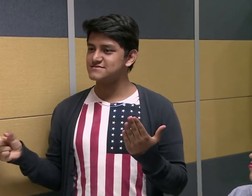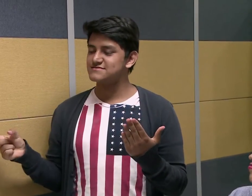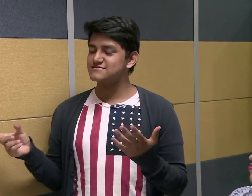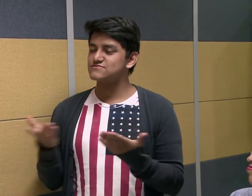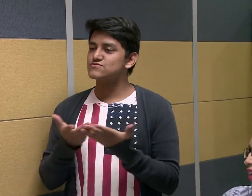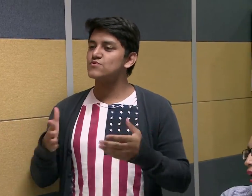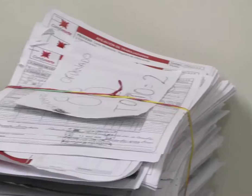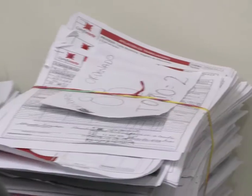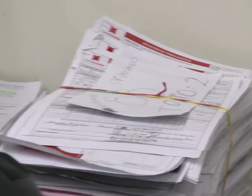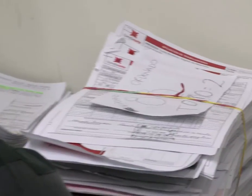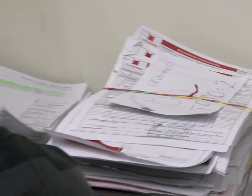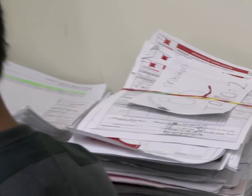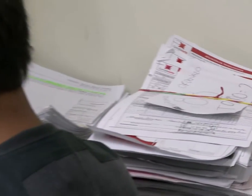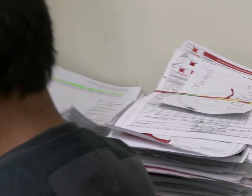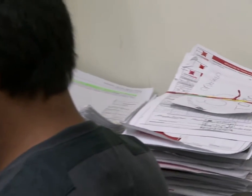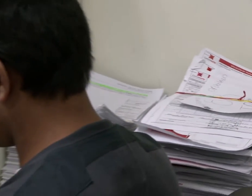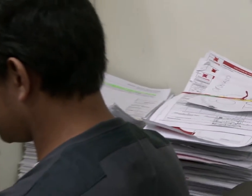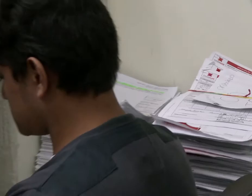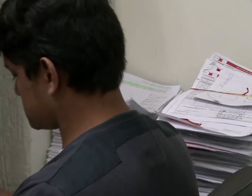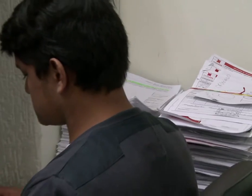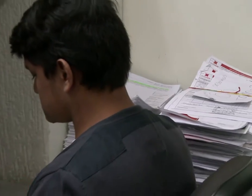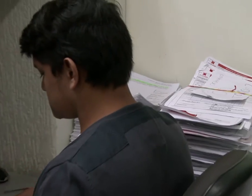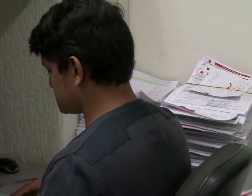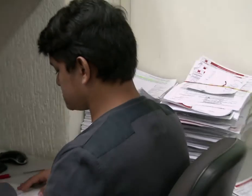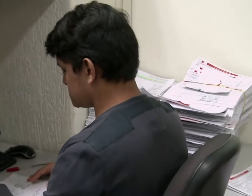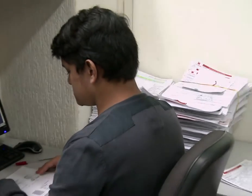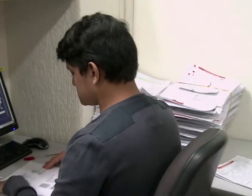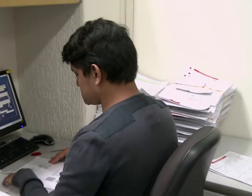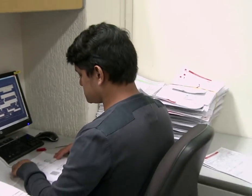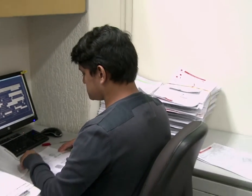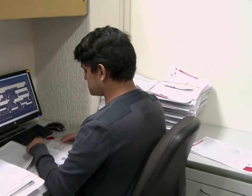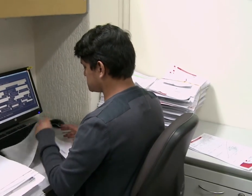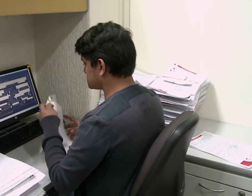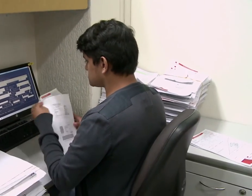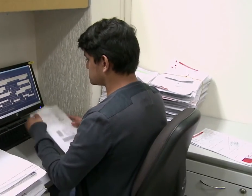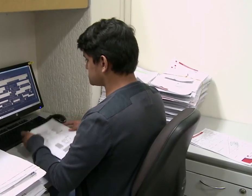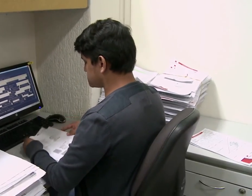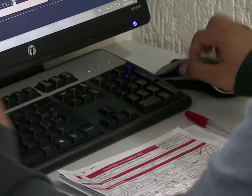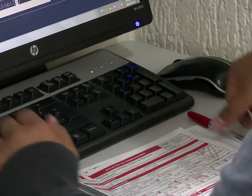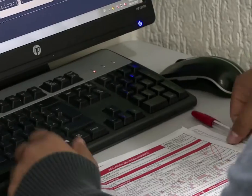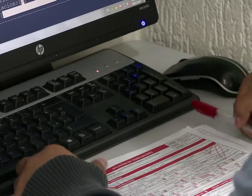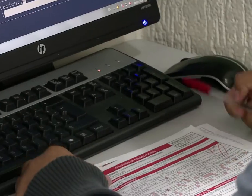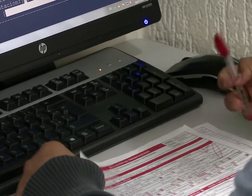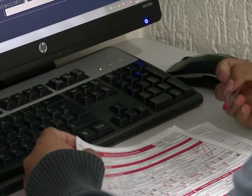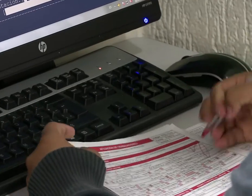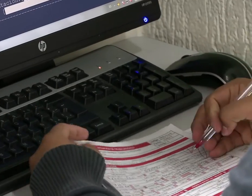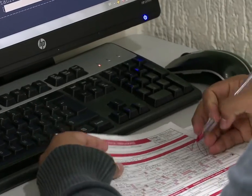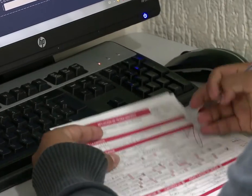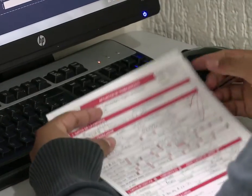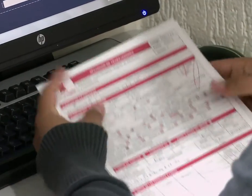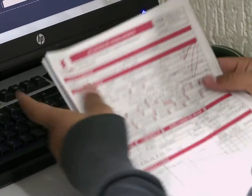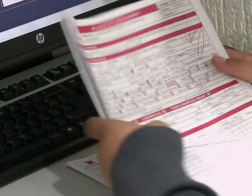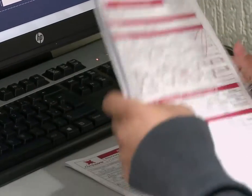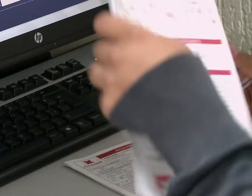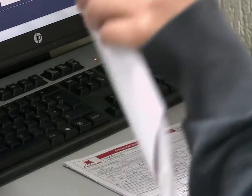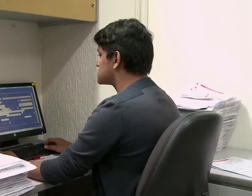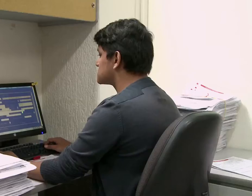conociendo personas, tengo más habilidades y ya no tengo ningún problema. Con todo el esfuerzo y dedicación, aquí ya estoy